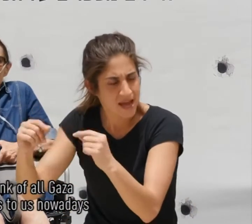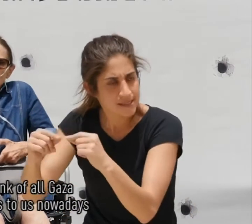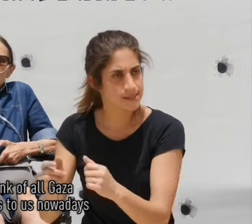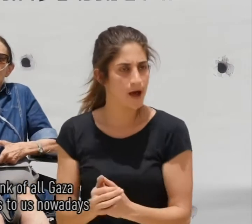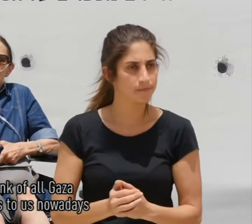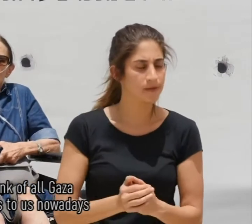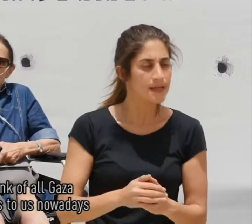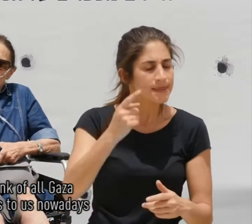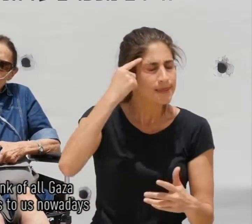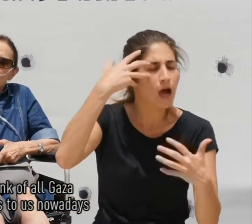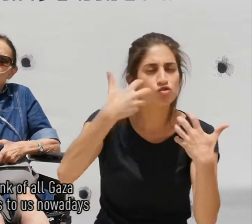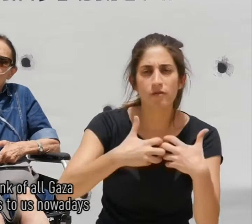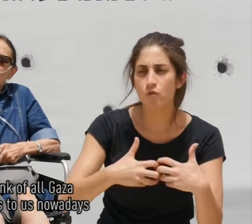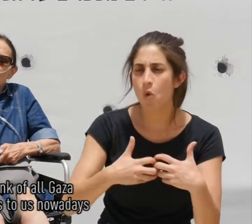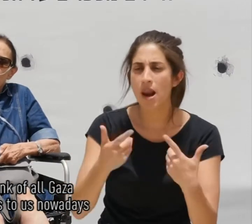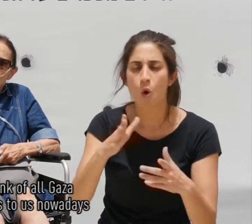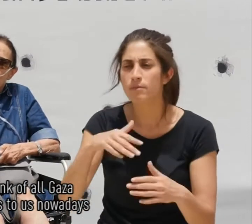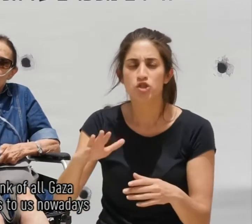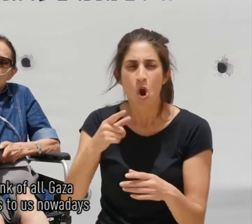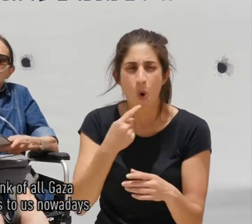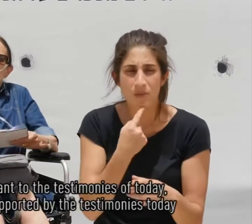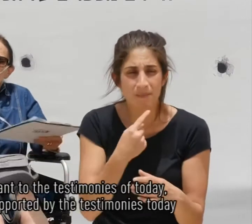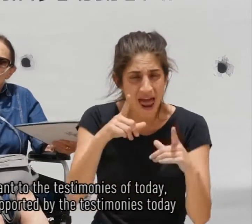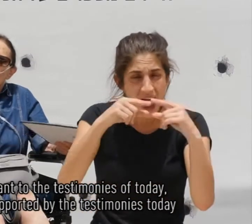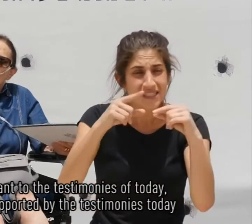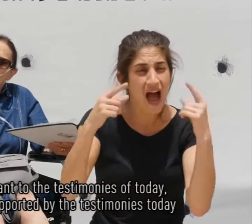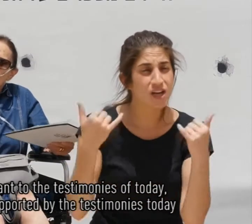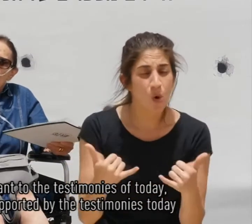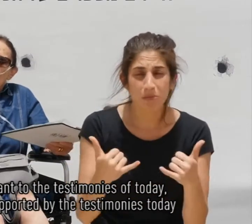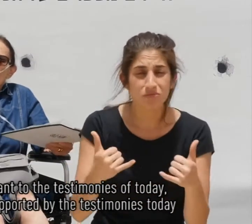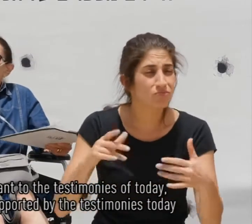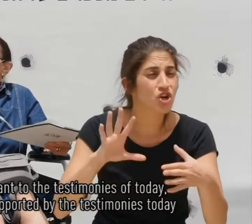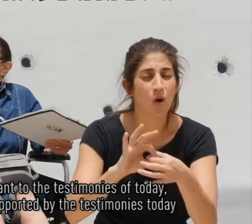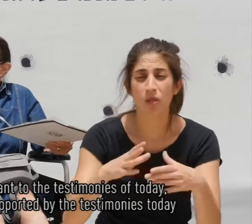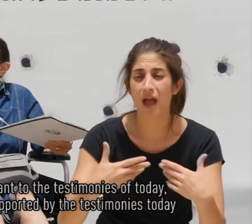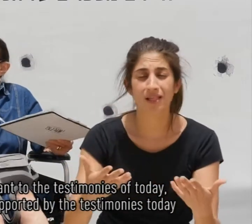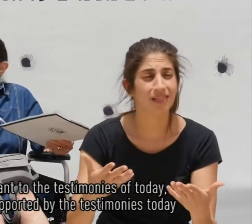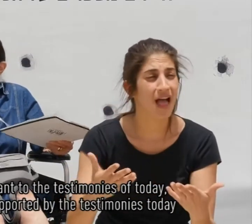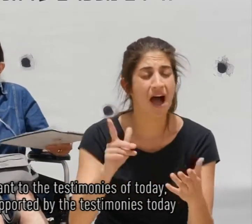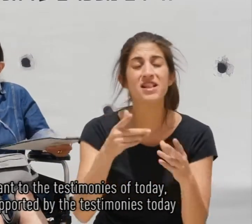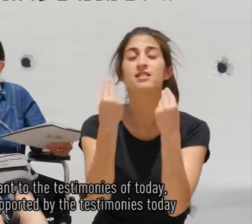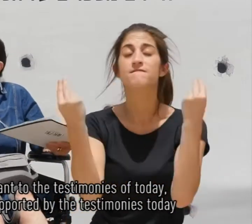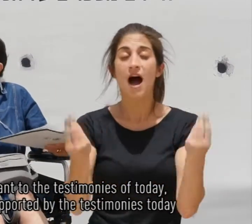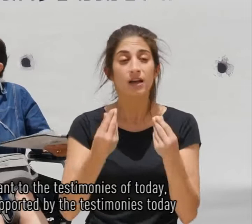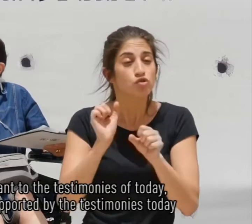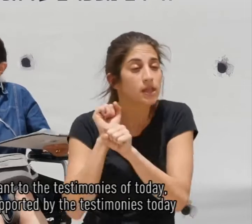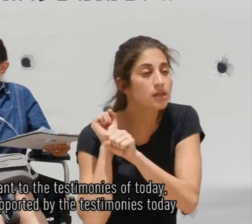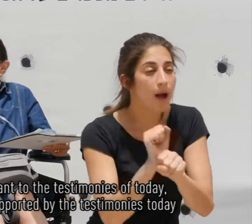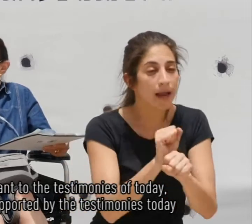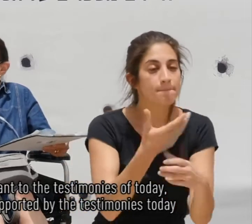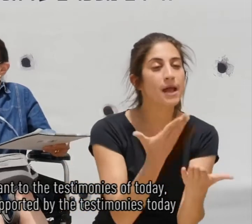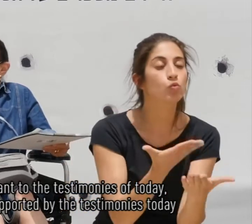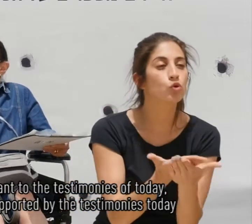על כל מה שאומר לנו עזה היום בלי שייכות, אבל דברים שהם נתמכים על ידי